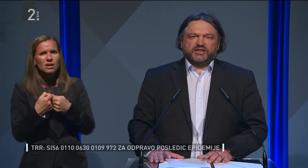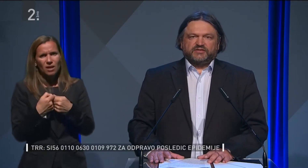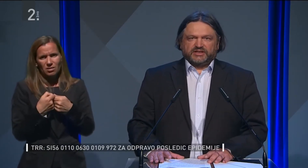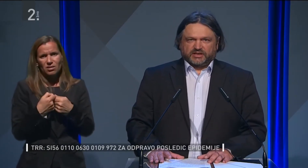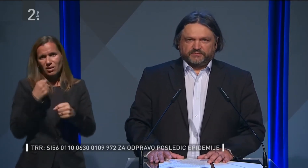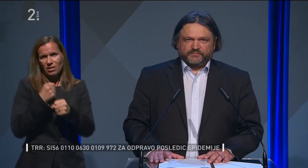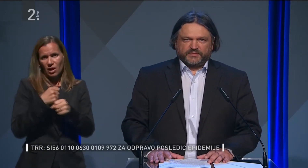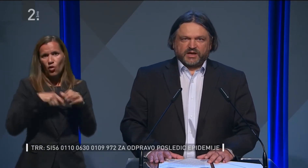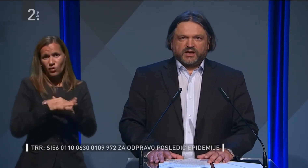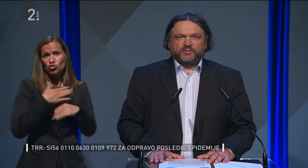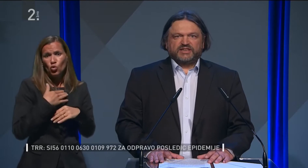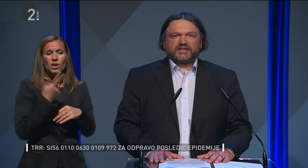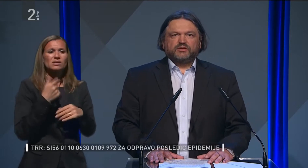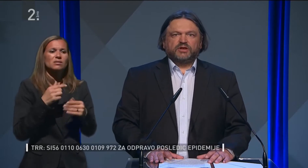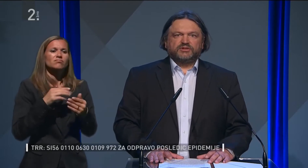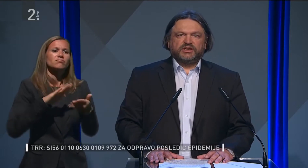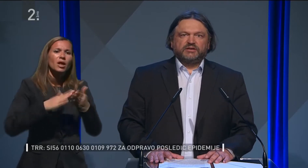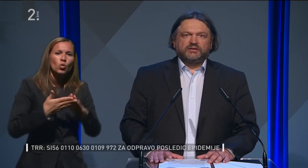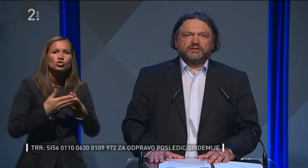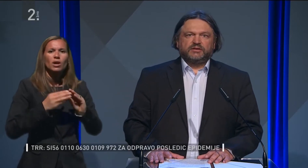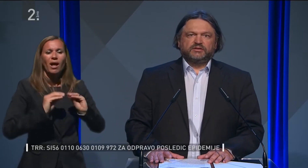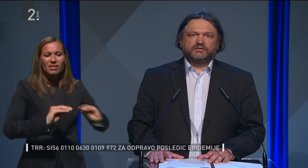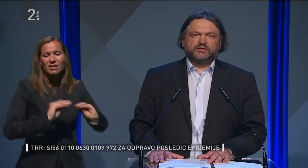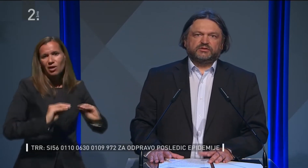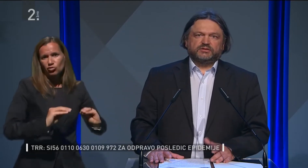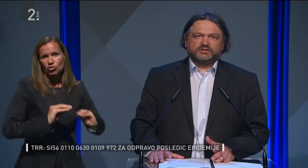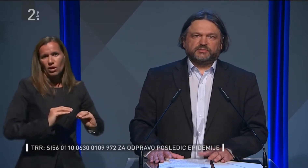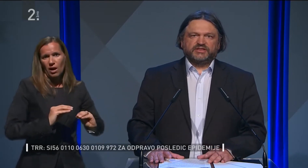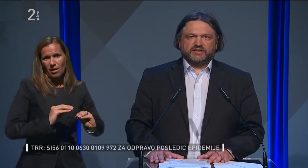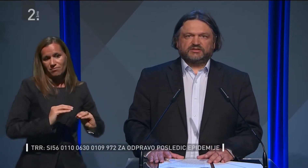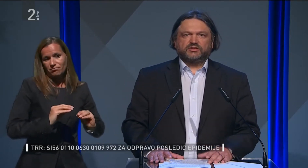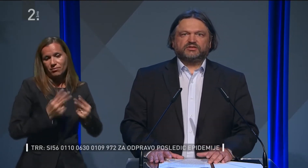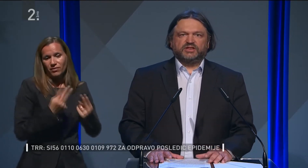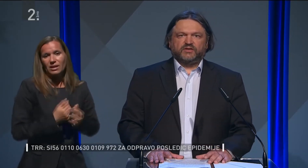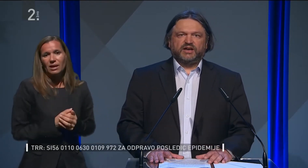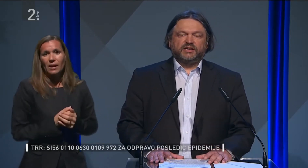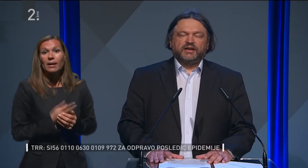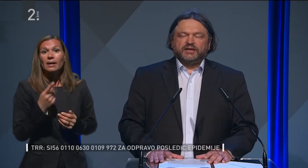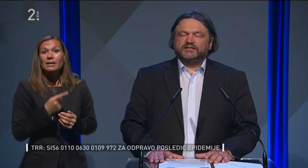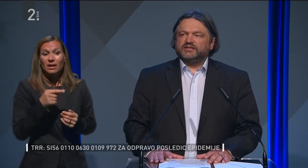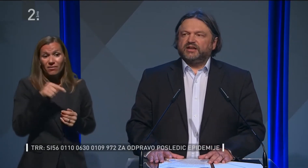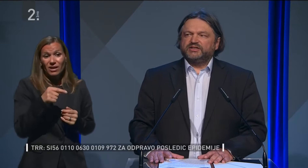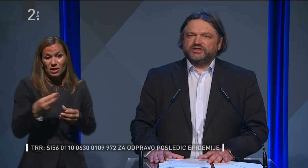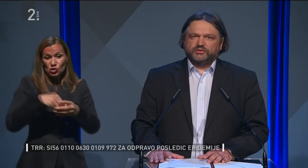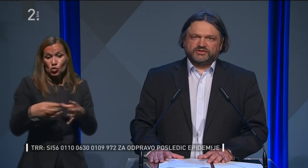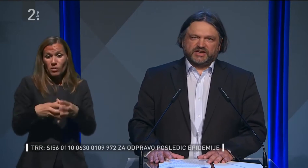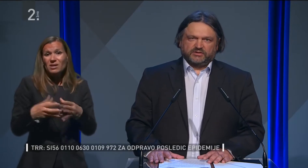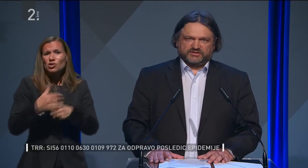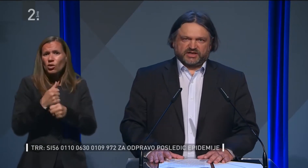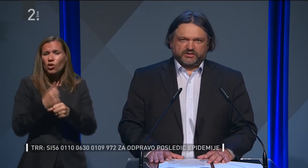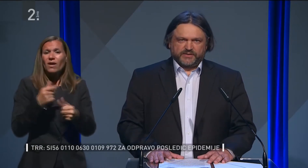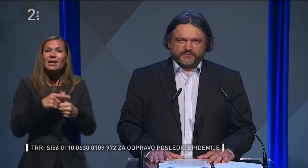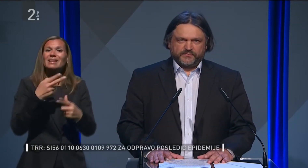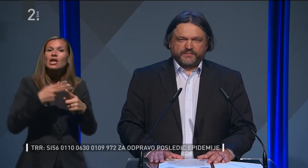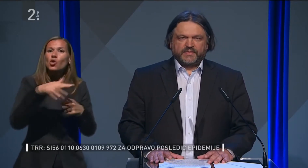didaktičnega vidika. Pri nastanku na vodil so sodelovali Nacionalni inštitut za